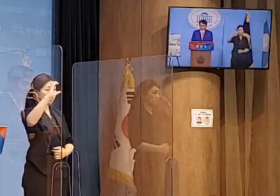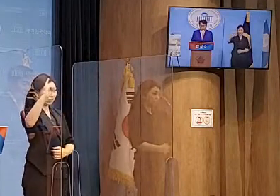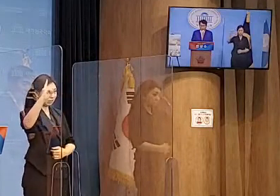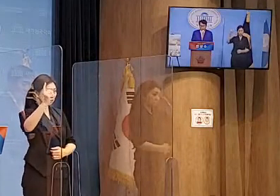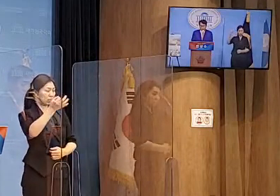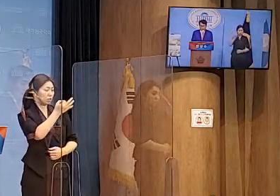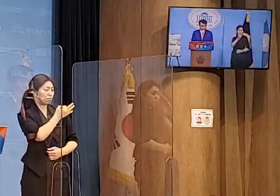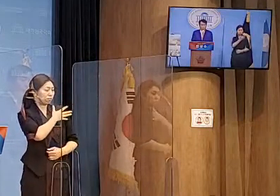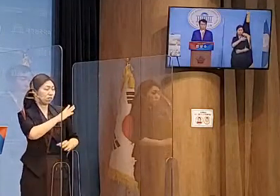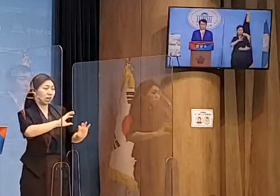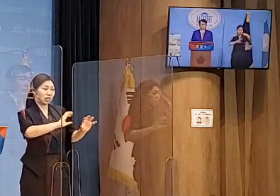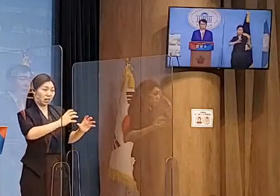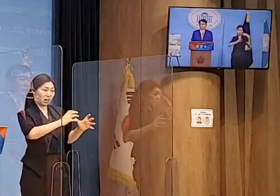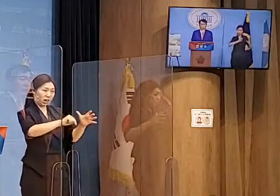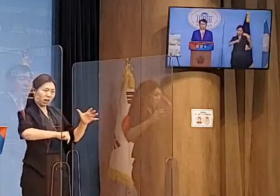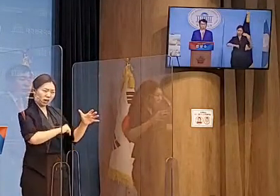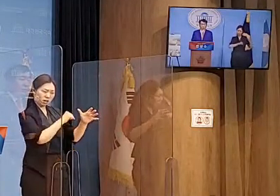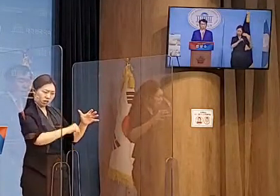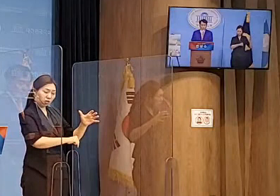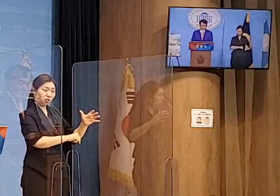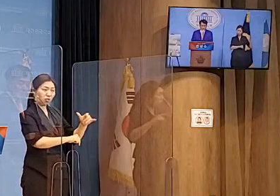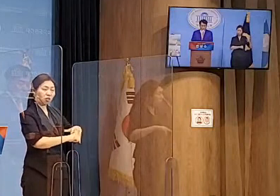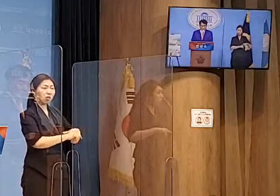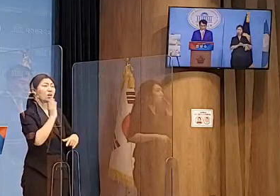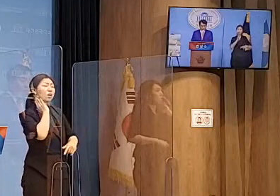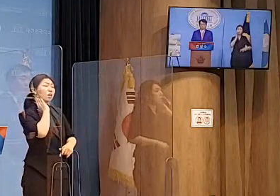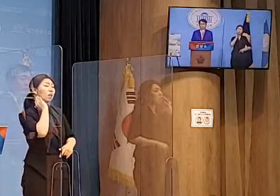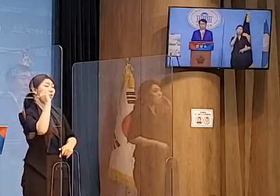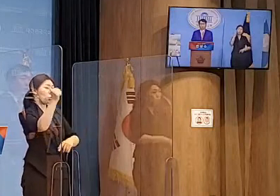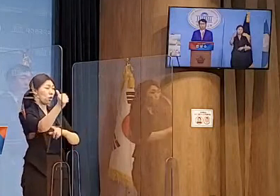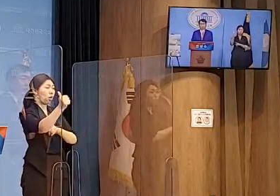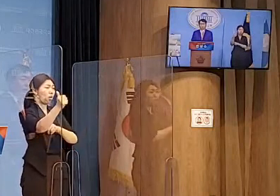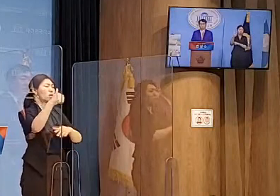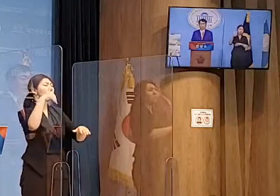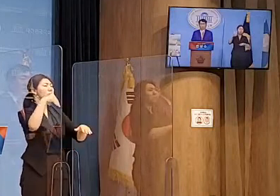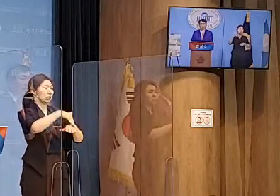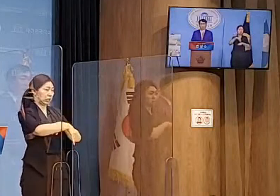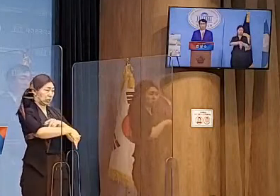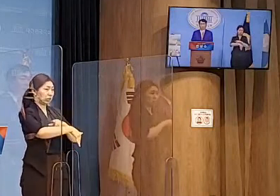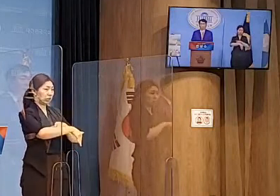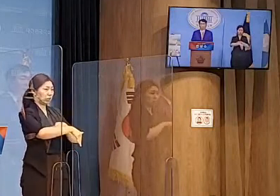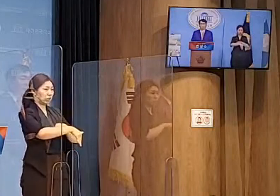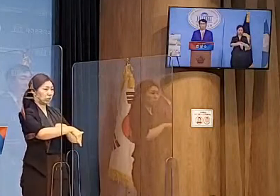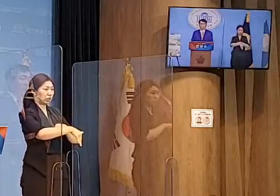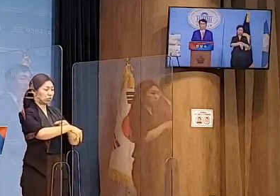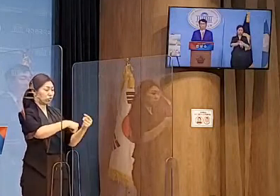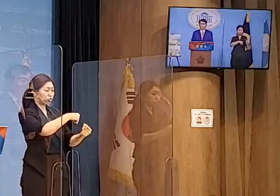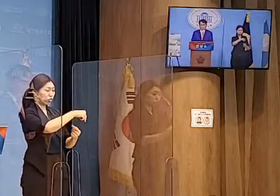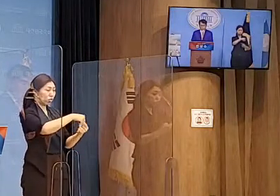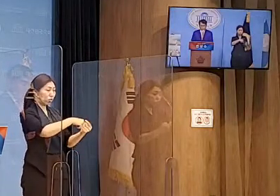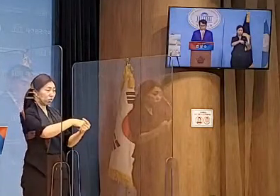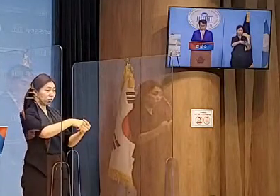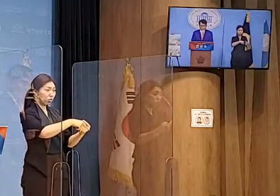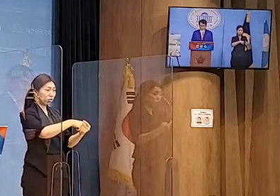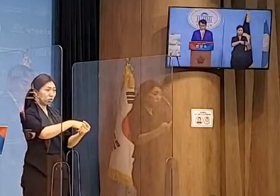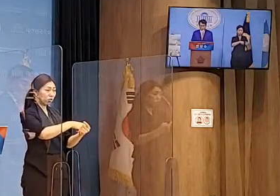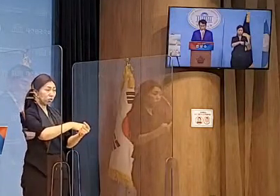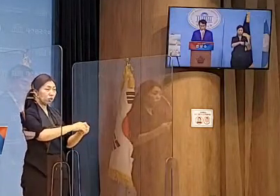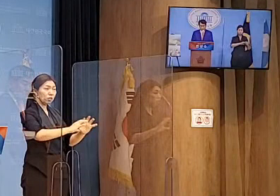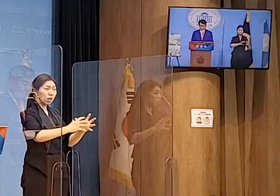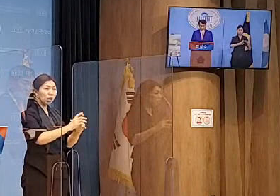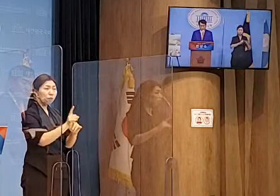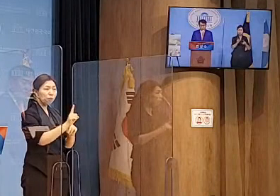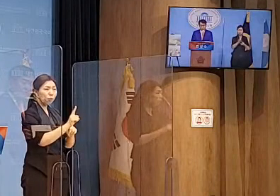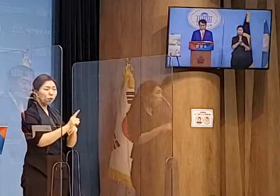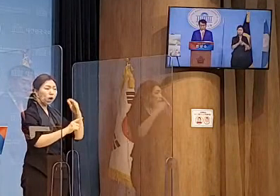국가 중 대통령제를 하는 나라는 우리나라와 미국 뿐입니다.